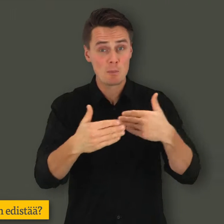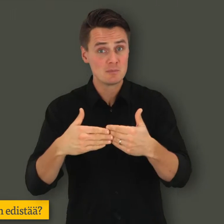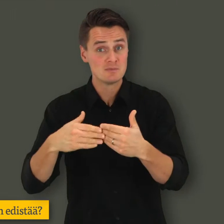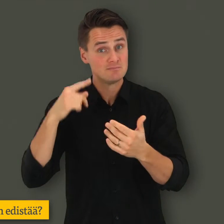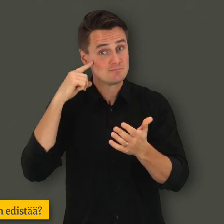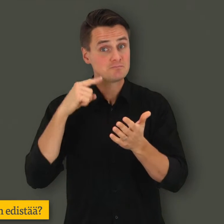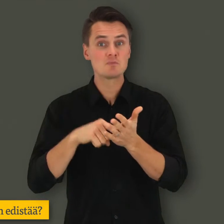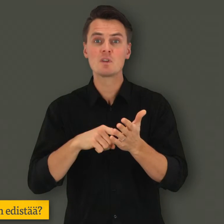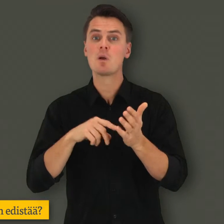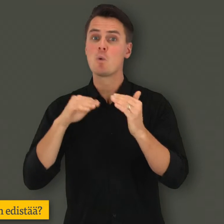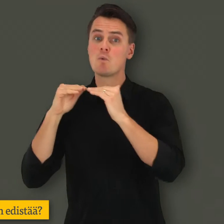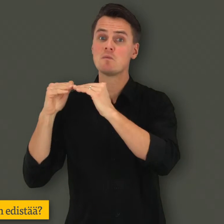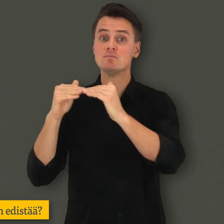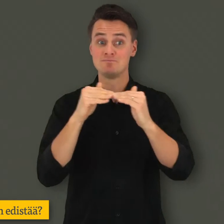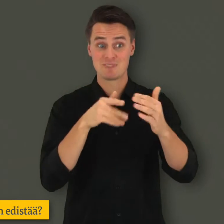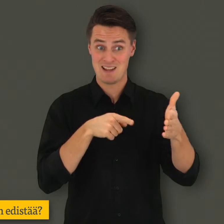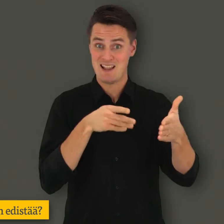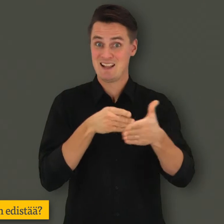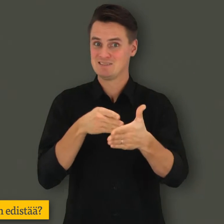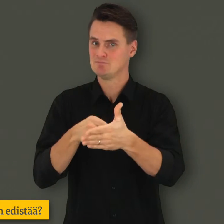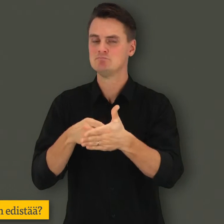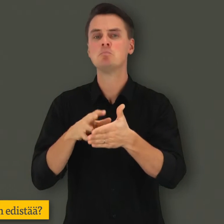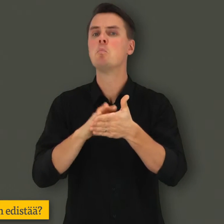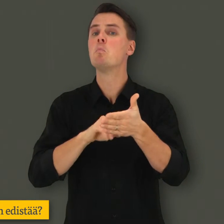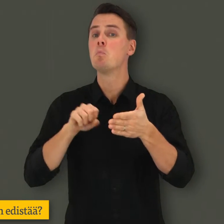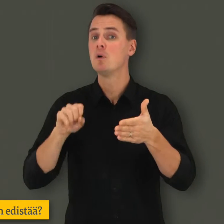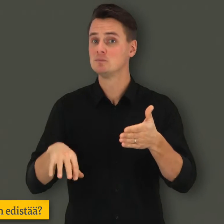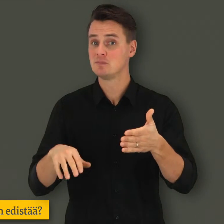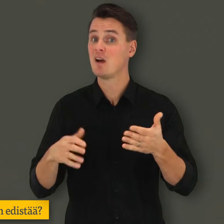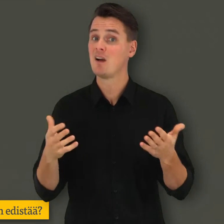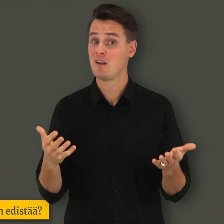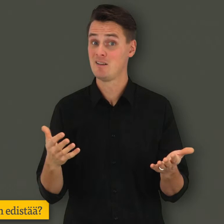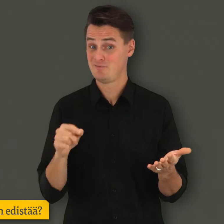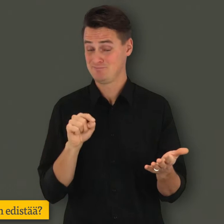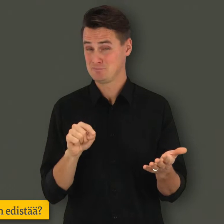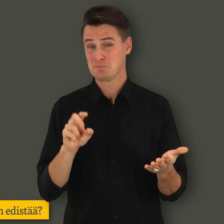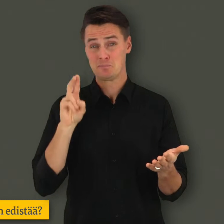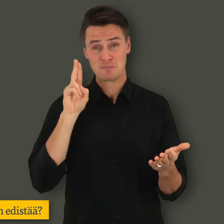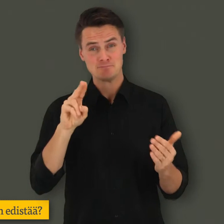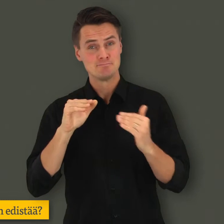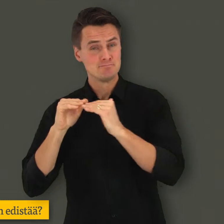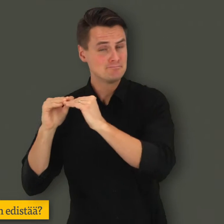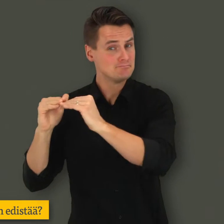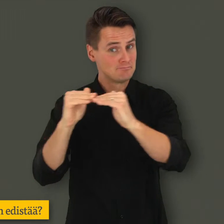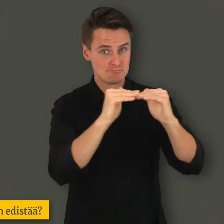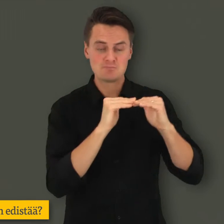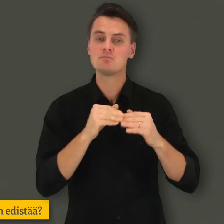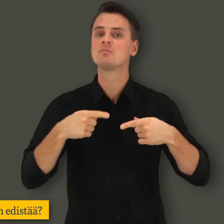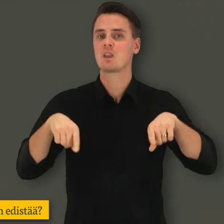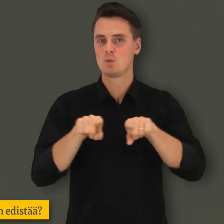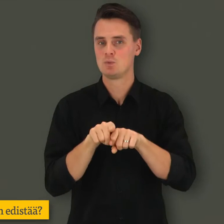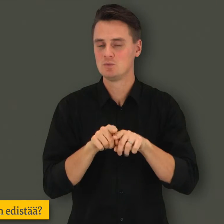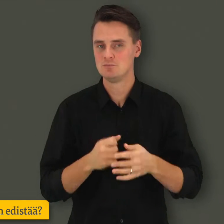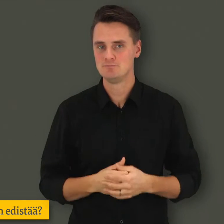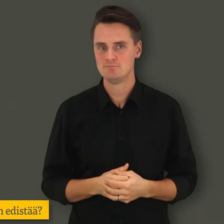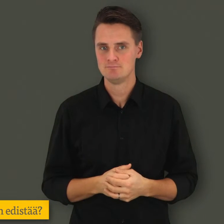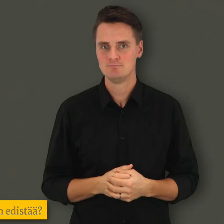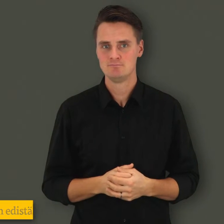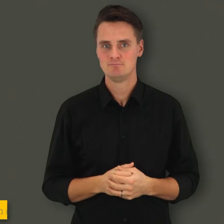voi edellyttää toimenpiteitä yhdenvertaisuuden esteiden poistamiseksi, jotta tosiasiallinen yhdenvertaisuus